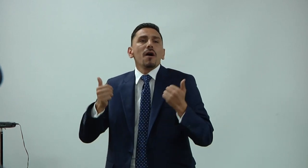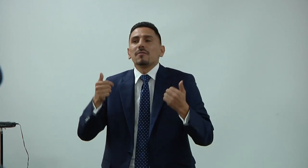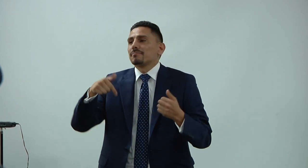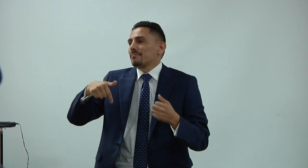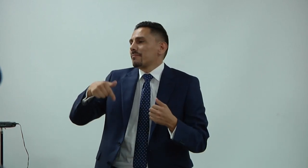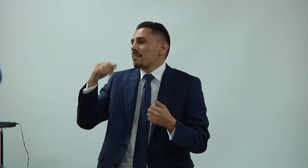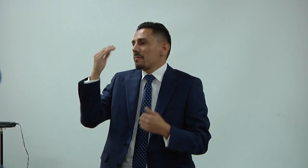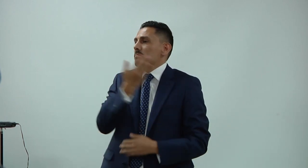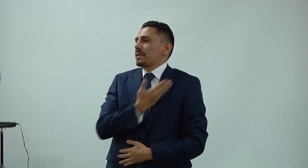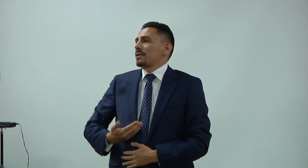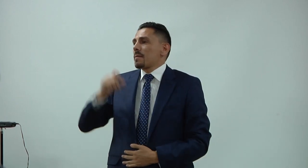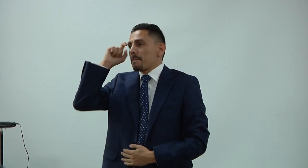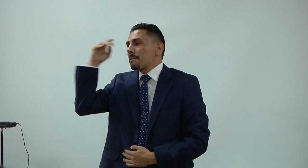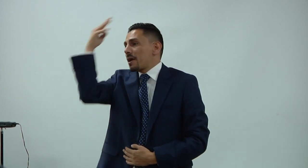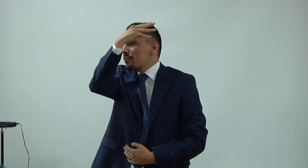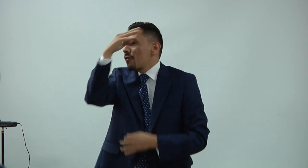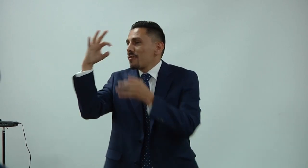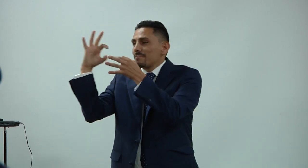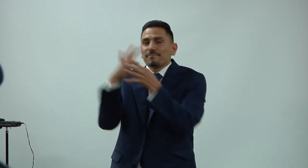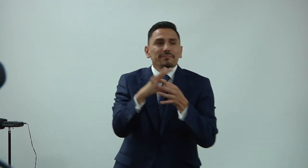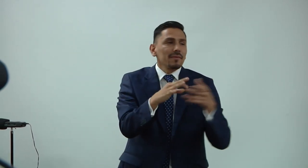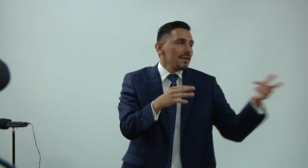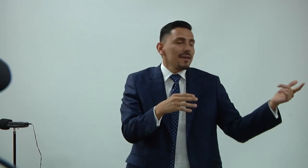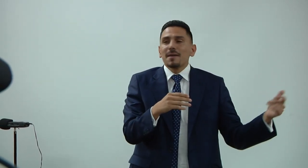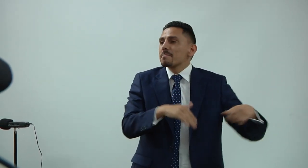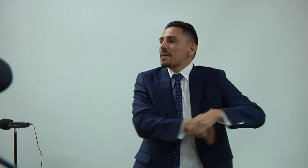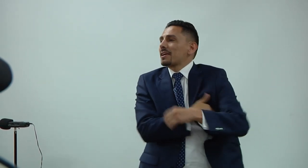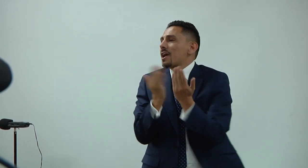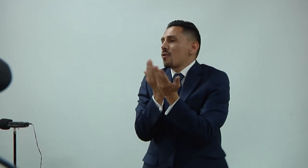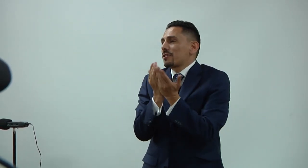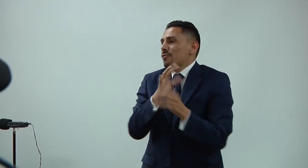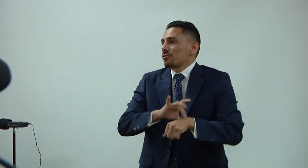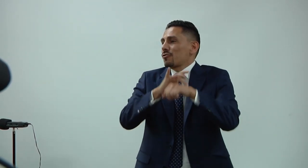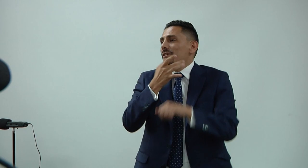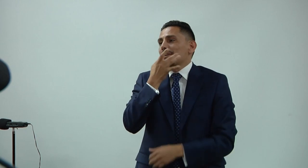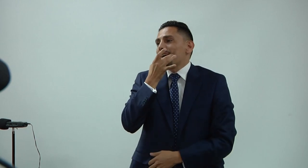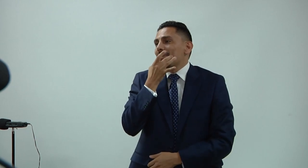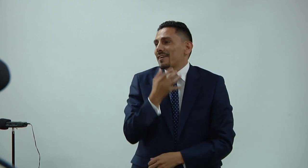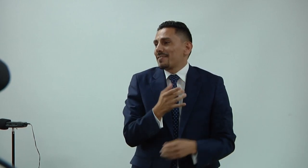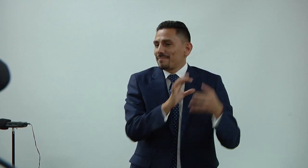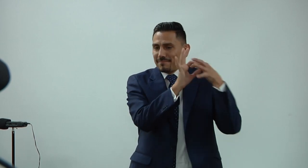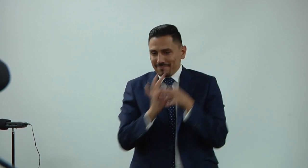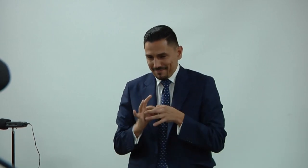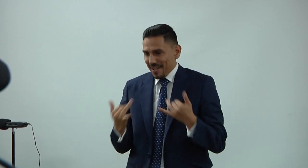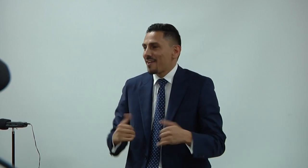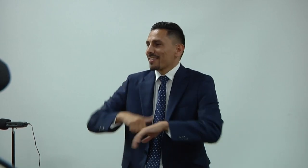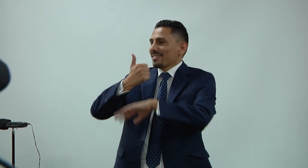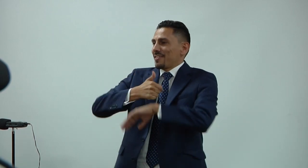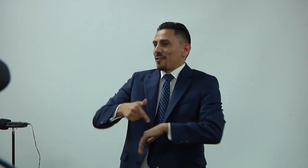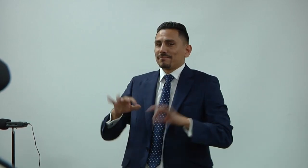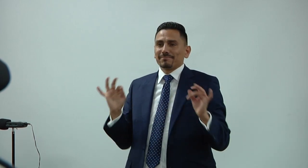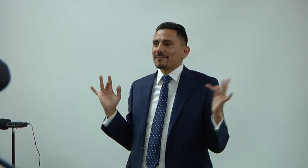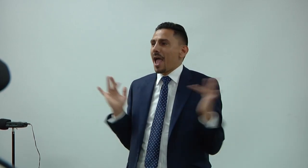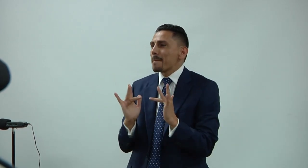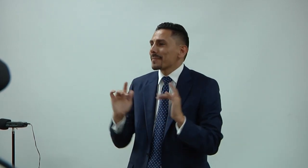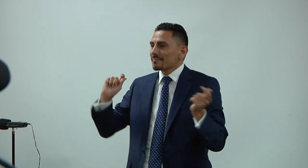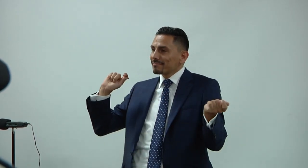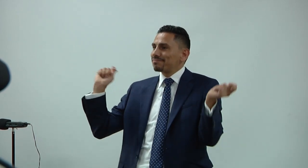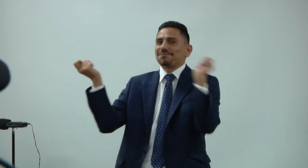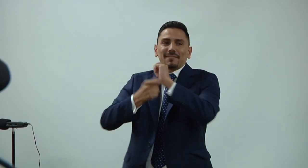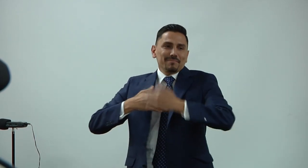Y es un periodo, precisamente, en el que, de la mano del presidente, Gustavo Petro, del Ministerio de Educación, el doctor Alejandro Gaviria, y ahora,